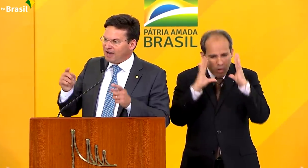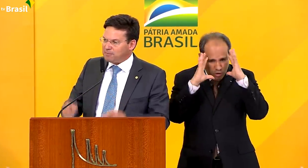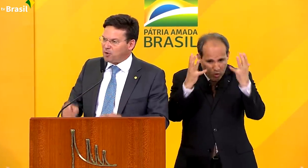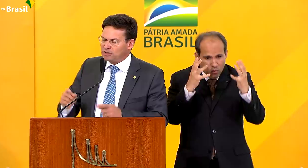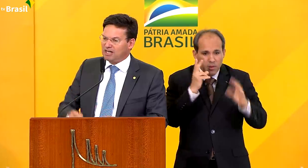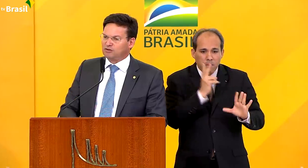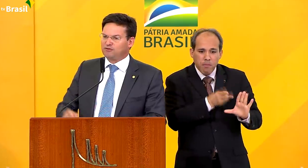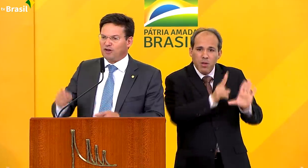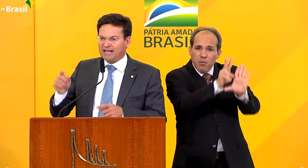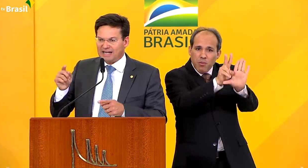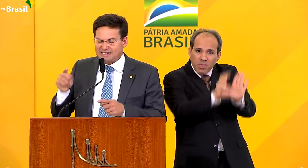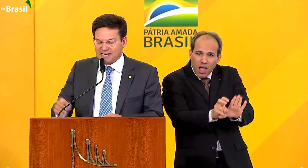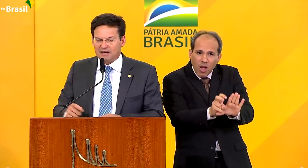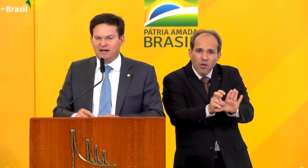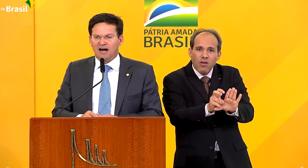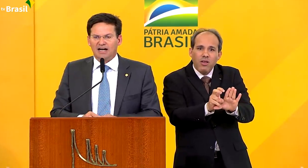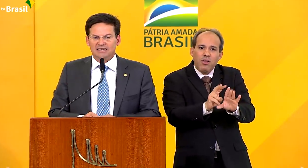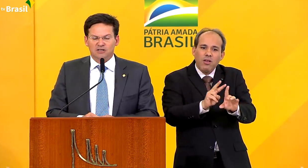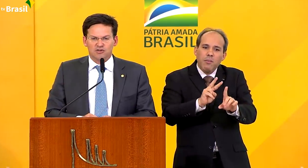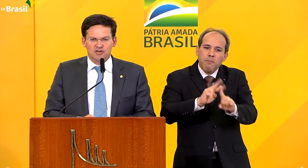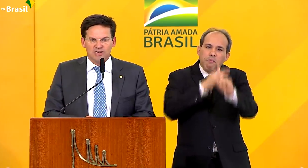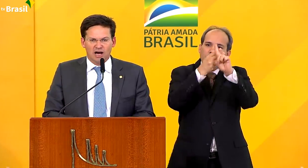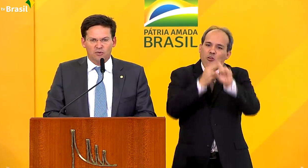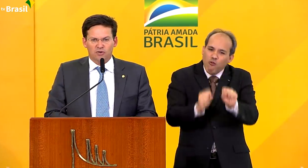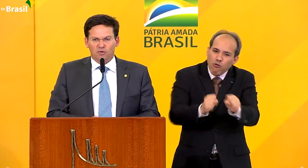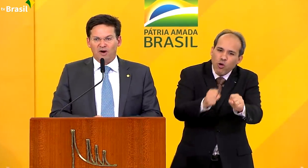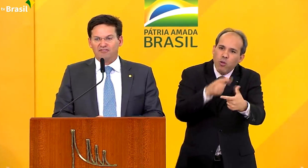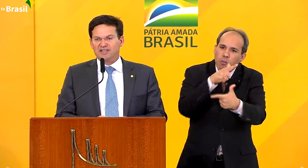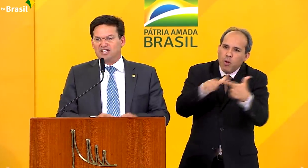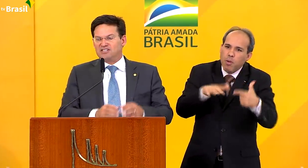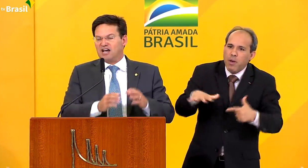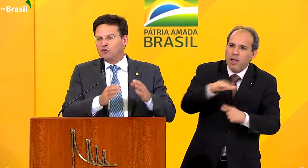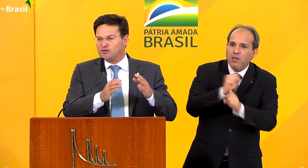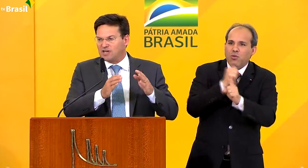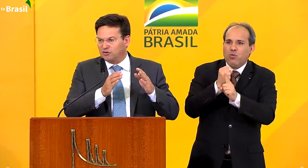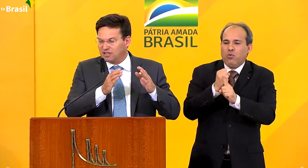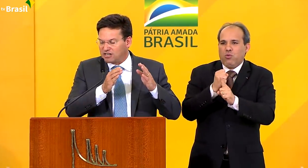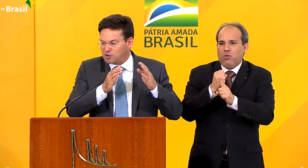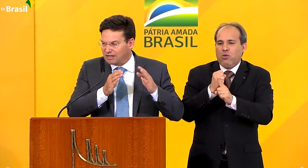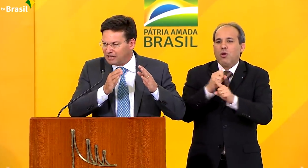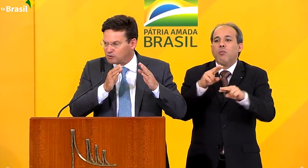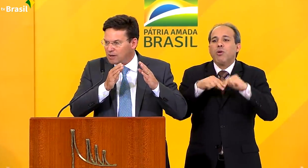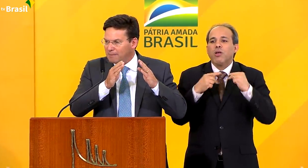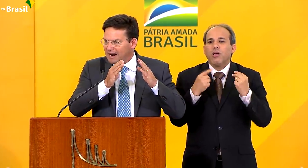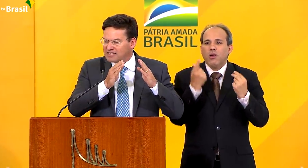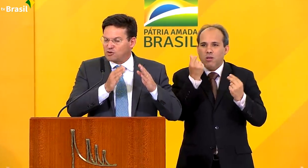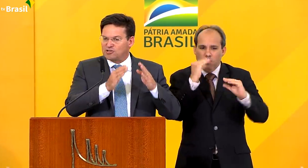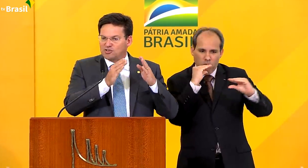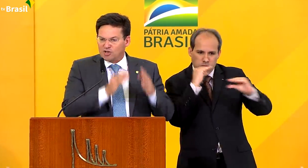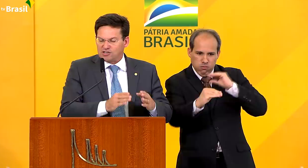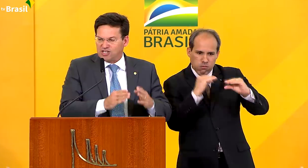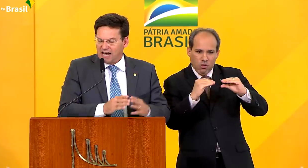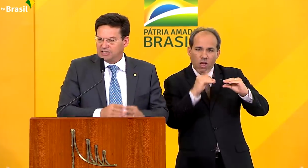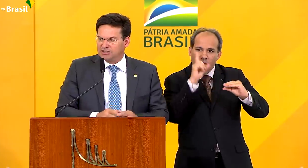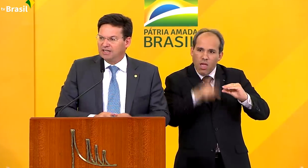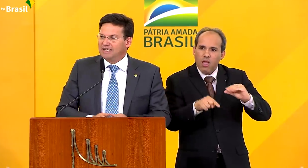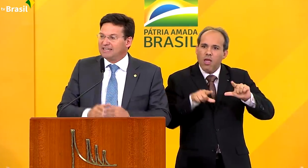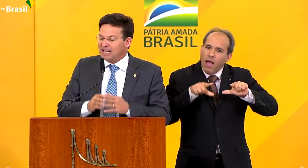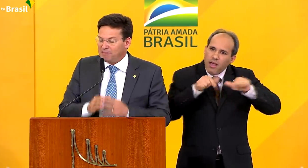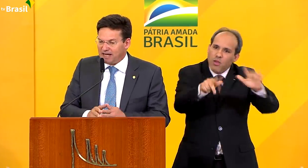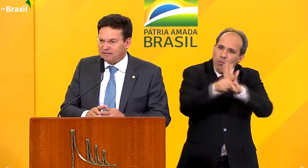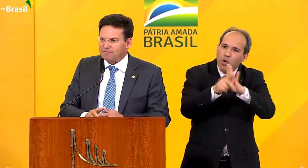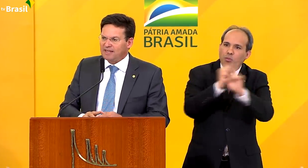que vai, portanto, fortalecer a questão social uma vez que esses recursos serão direcionados para ações sociais.